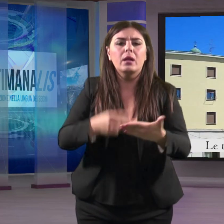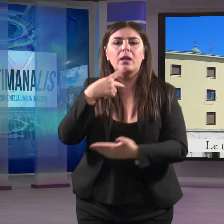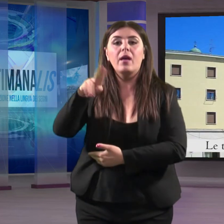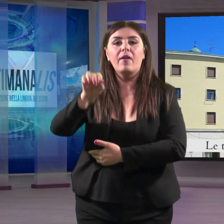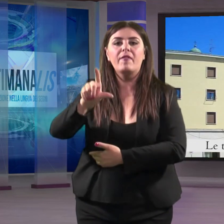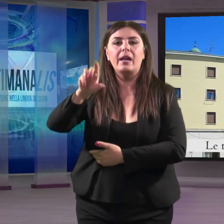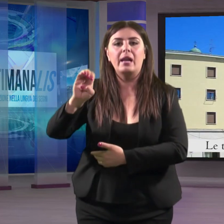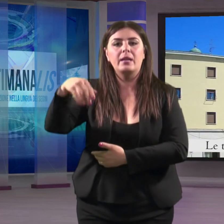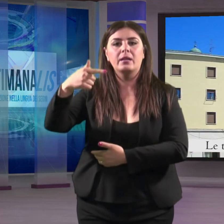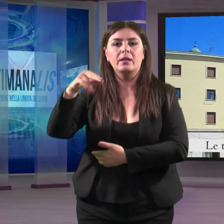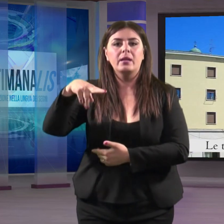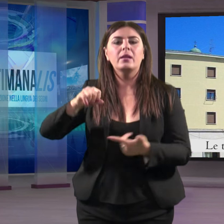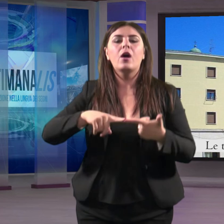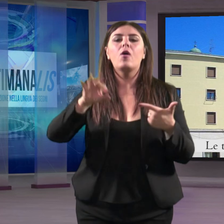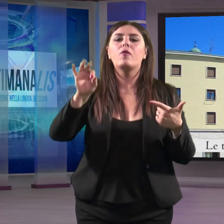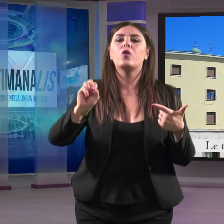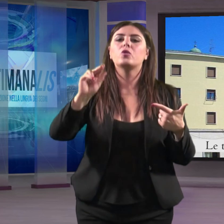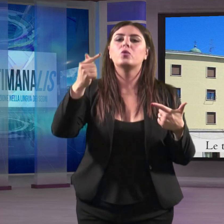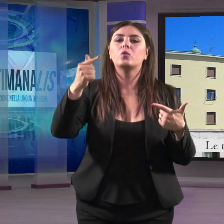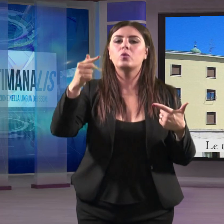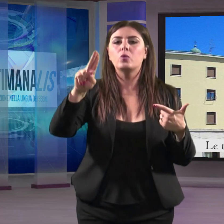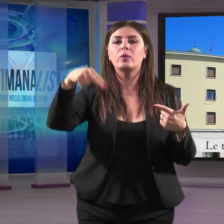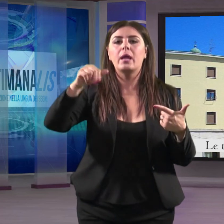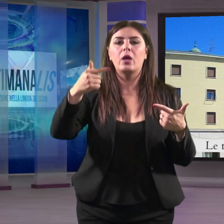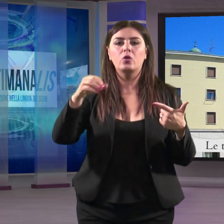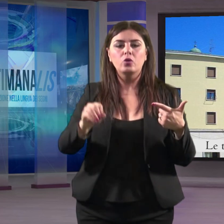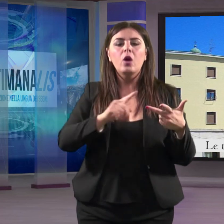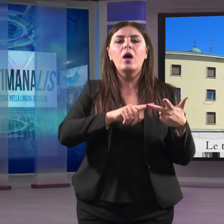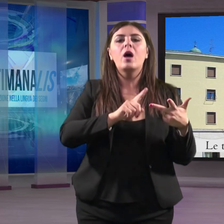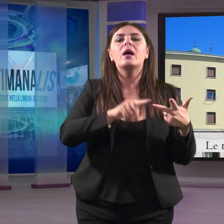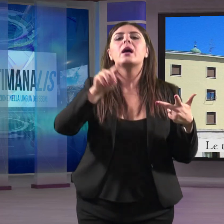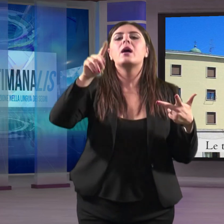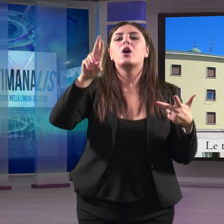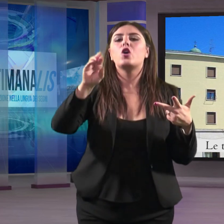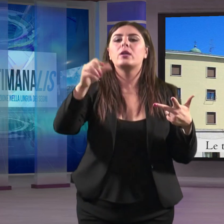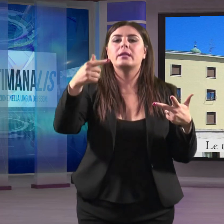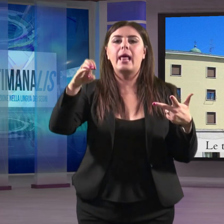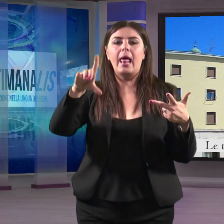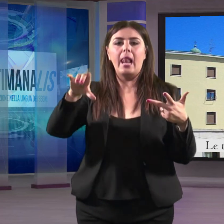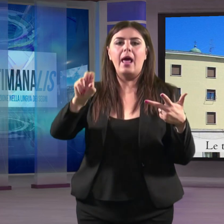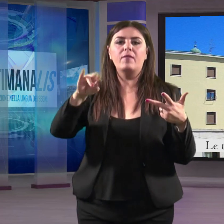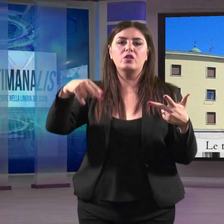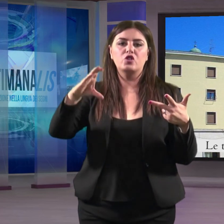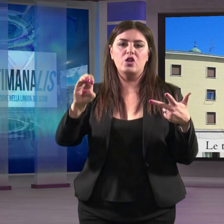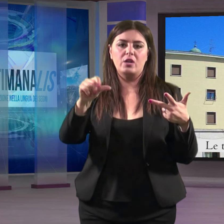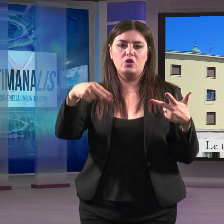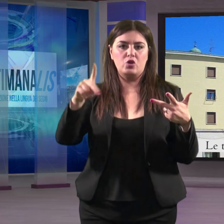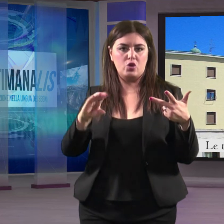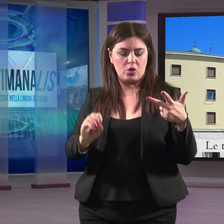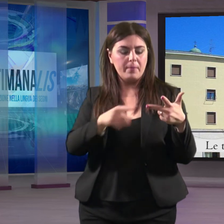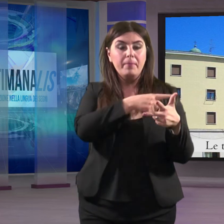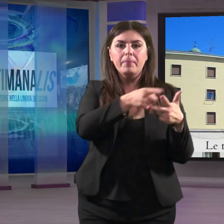Valentina e Fortunato Santise e da Vincenzo Rotella. Un'opera che offre uno